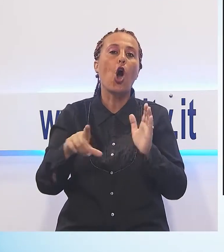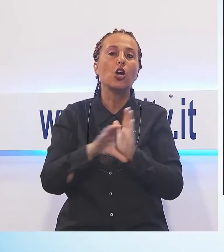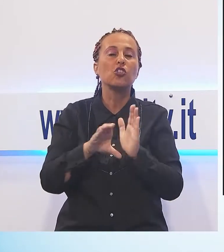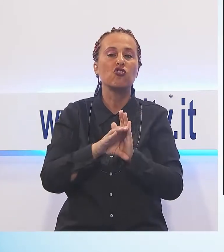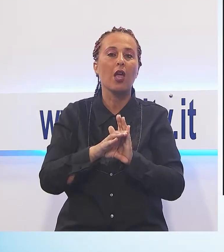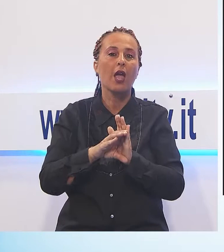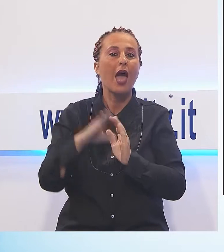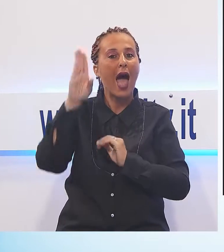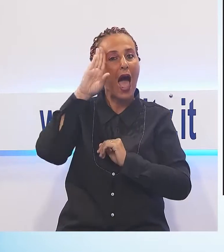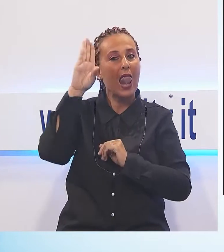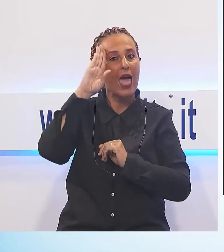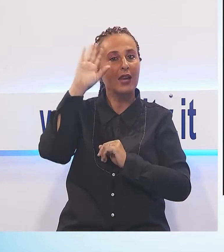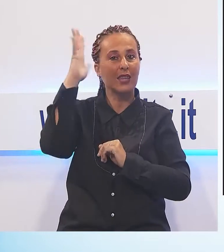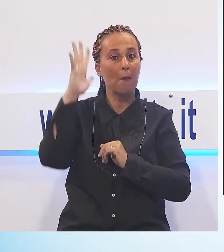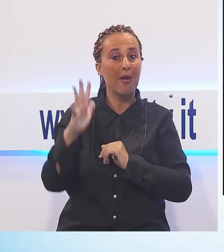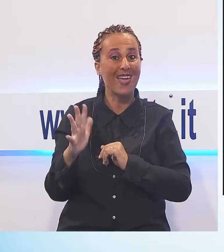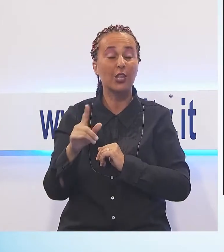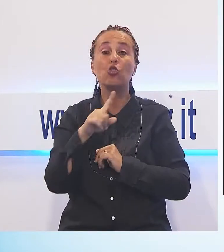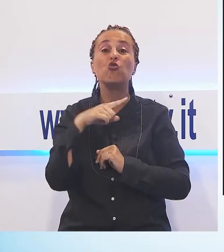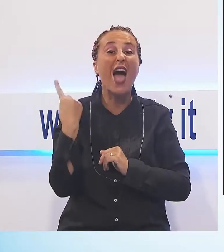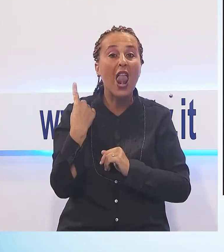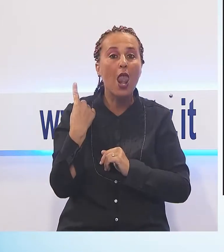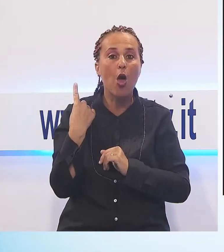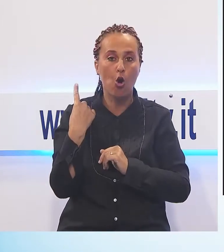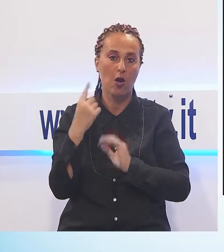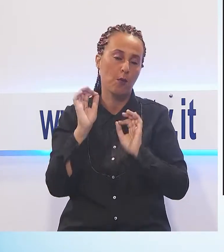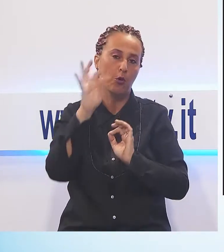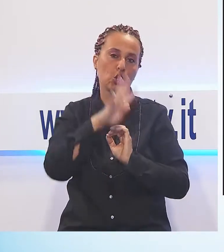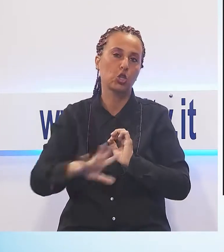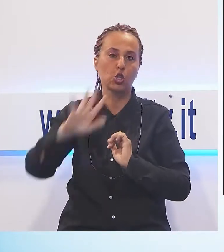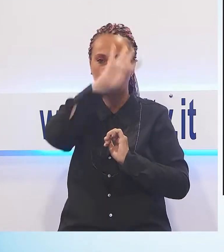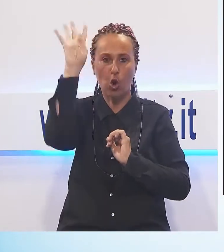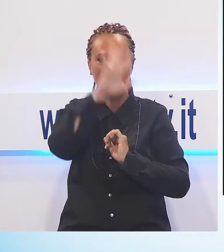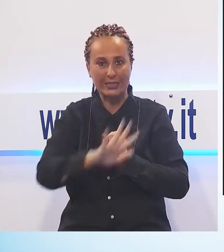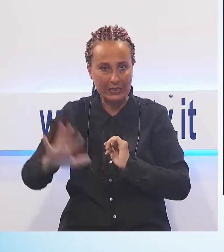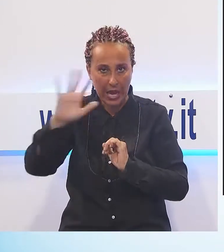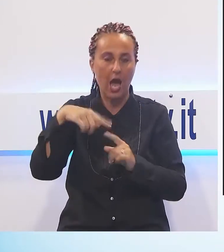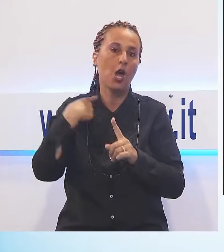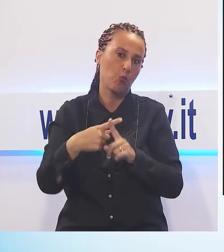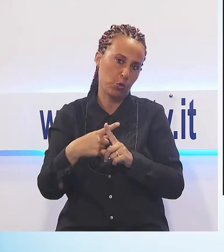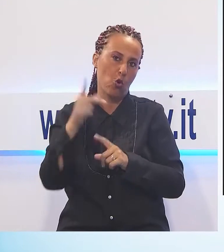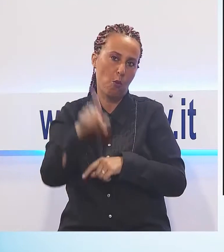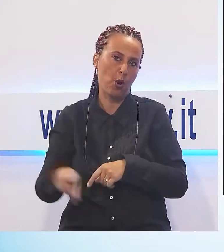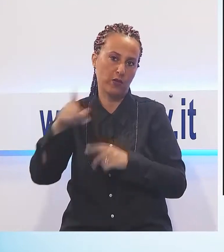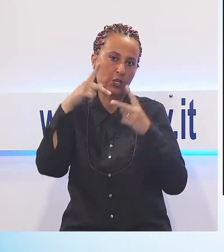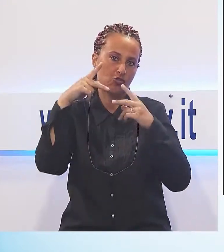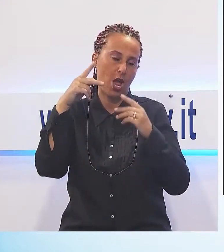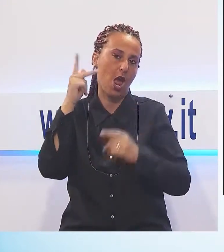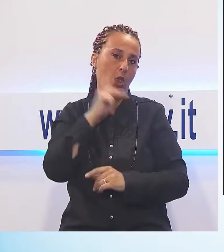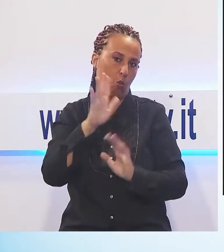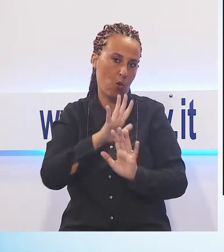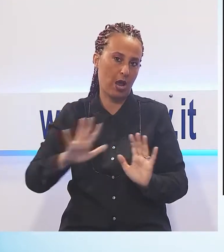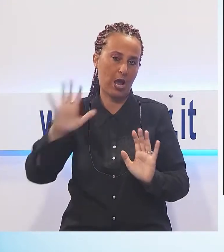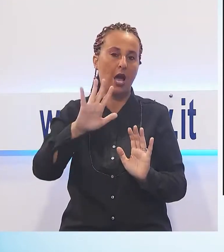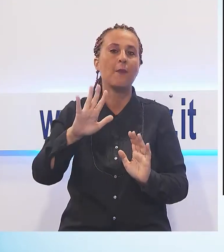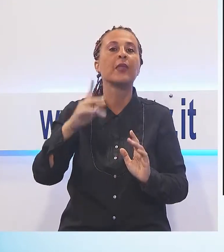meteo di codice giallo su tutta la Toscana, dunque anche sulla provincia di Lucca, per rovesce temporali e conseguente rischio idrogeologico e idraulico,